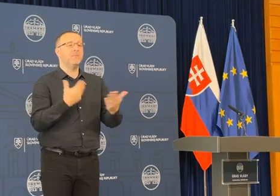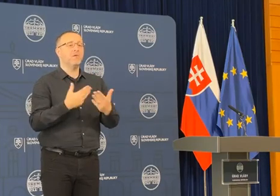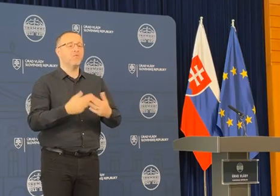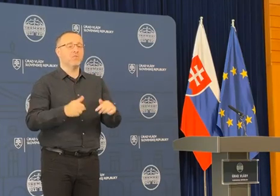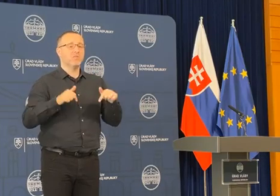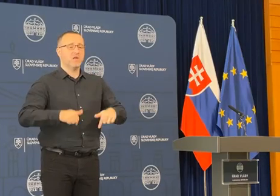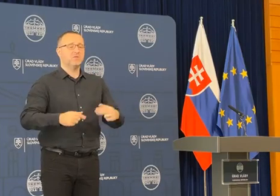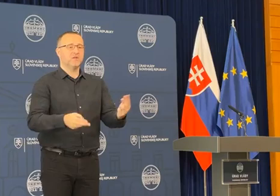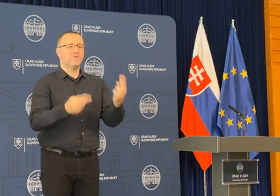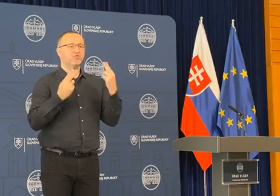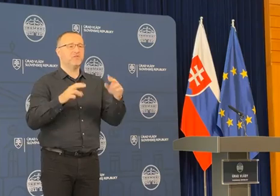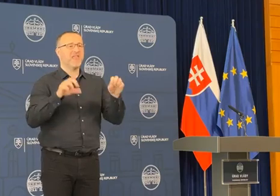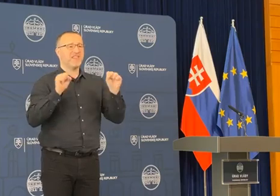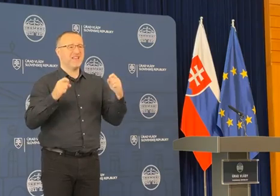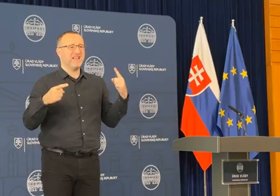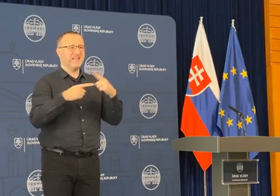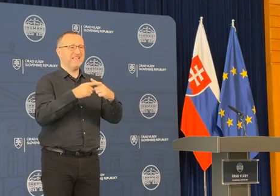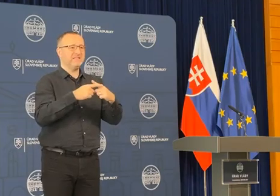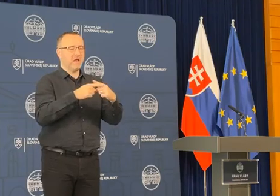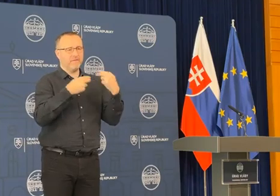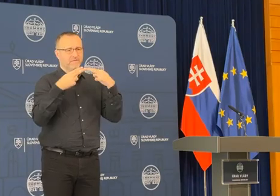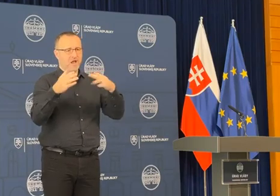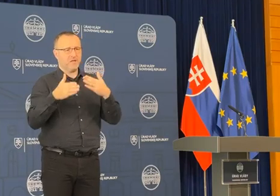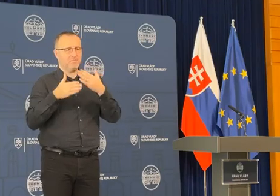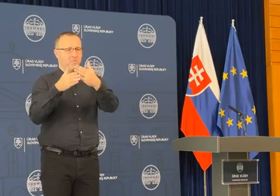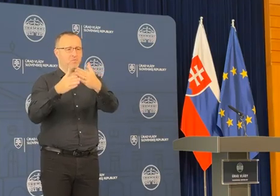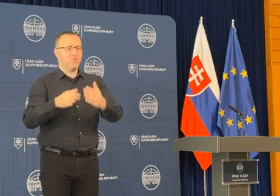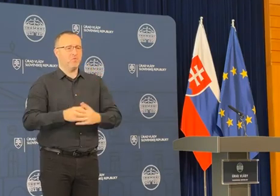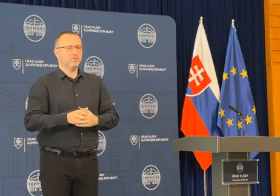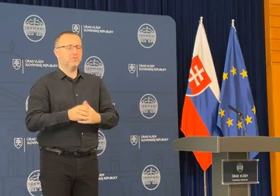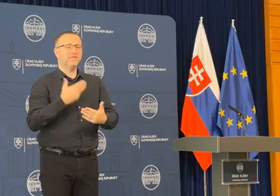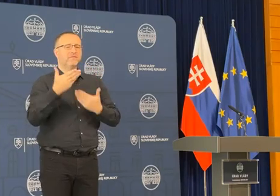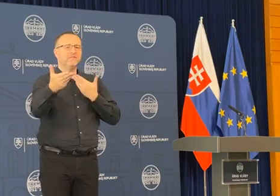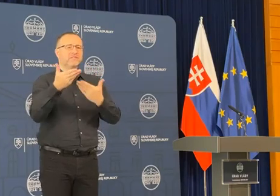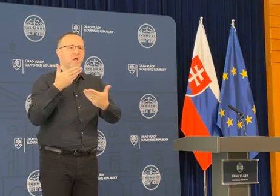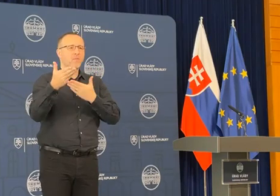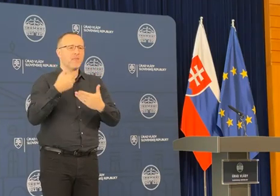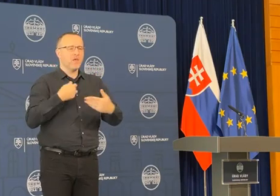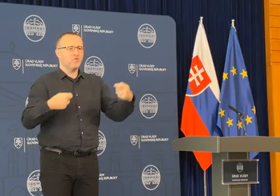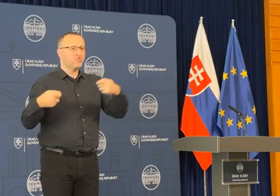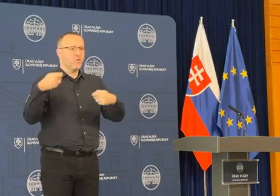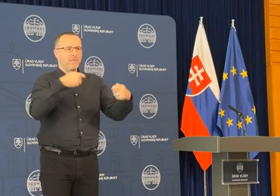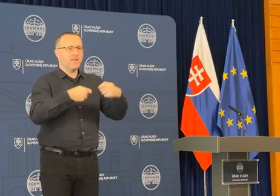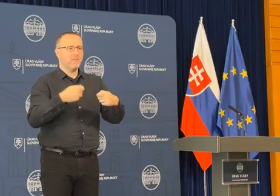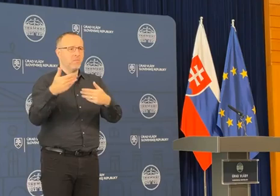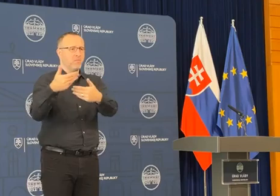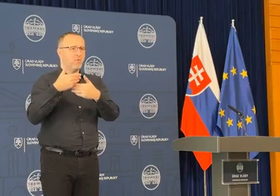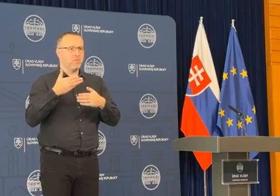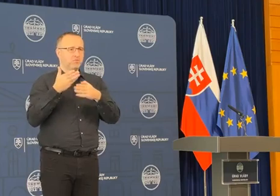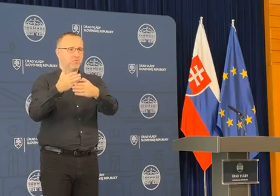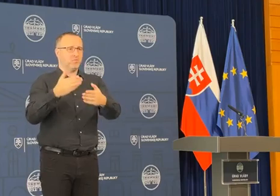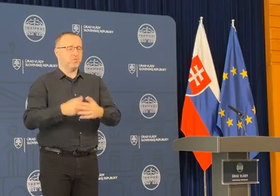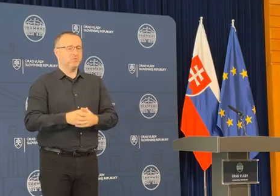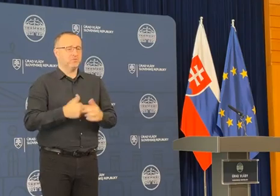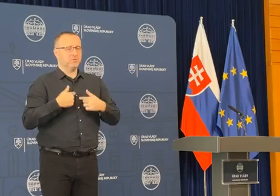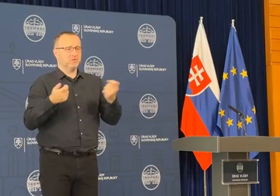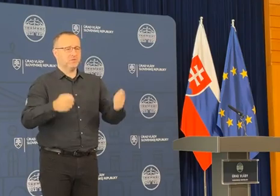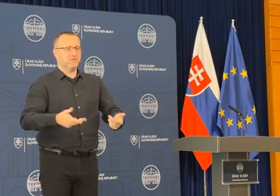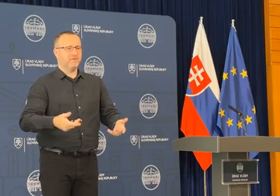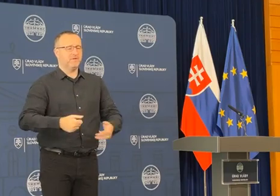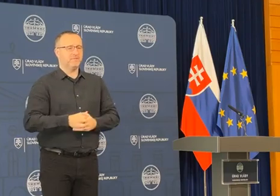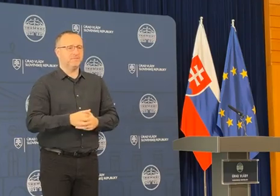tomto čase energetické kríze im takýmto spôsobom pomôcť, pretože navzájom sa doplňame a pomáhame si, takže to už len navzáve.